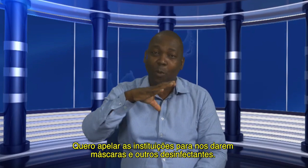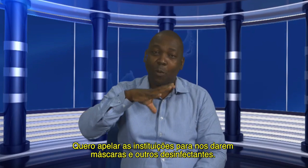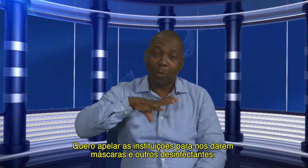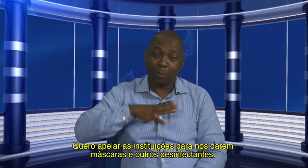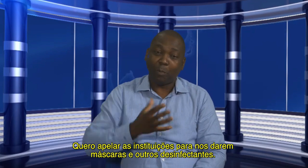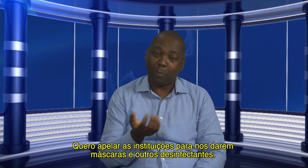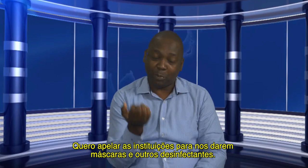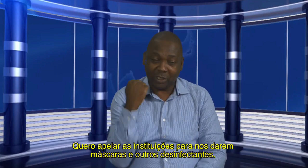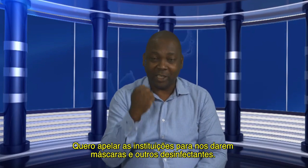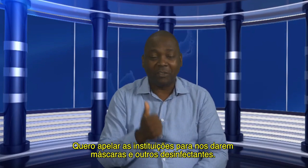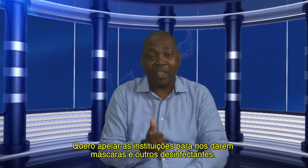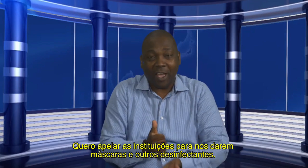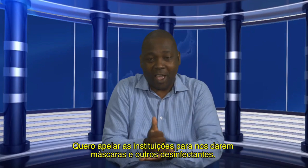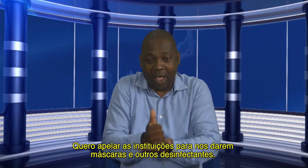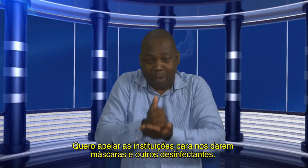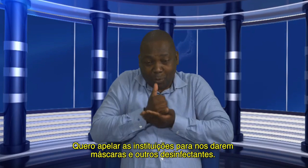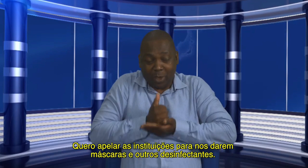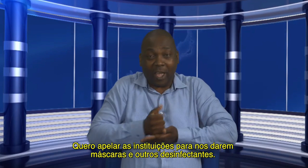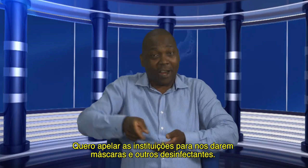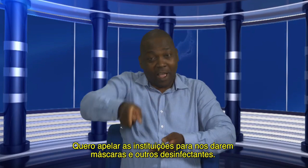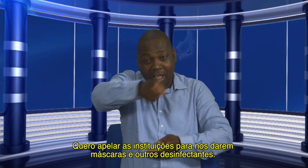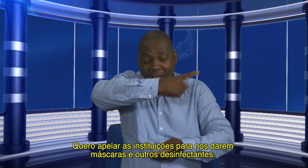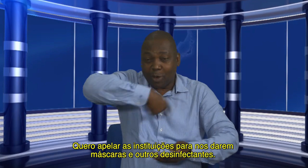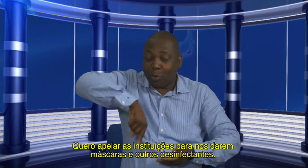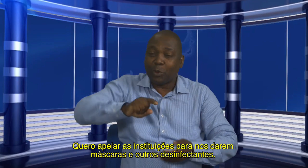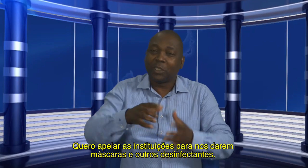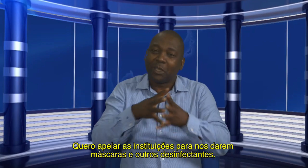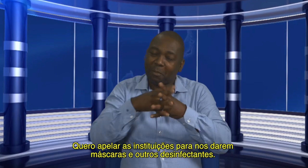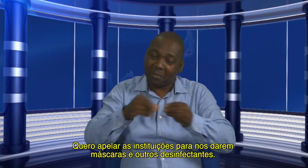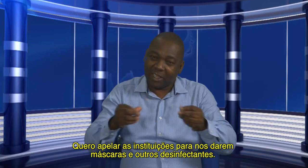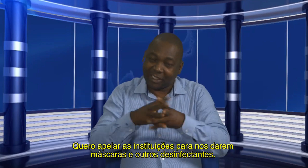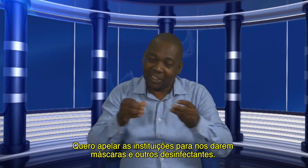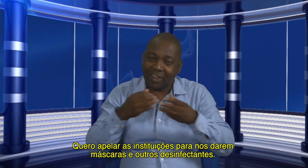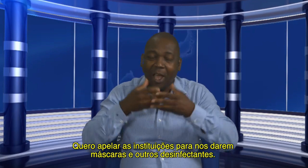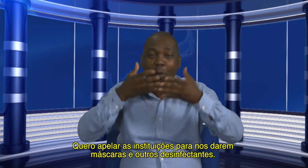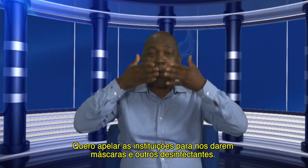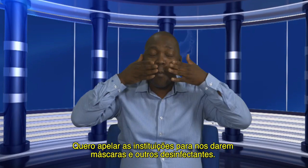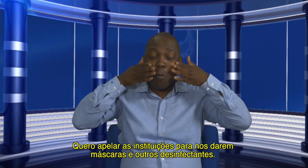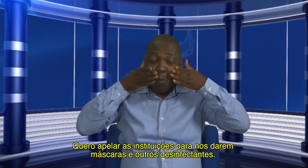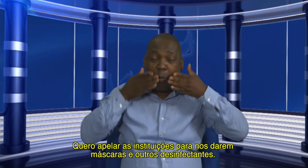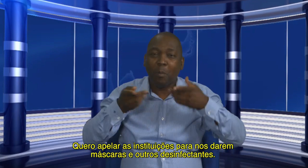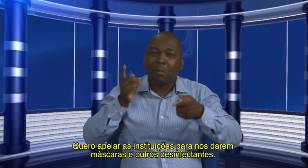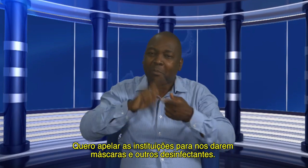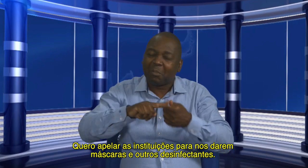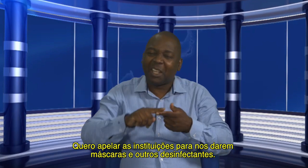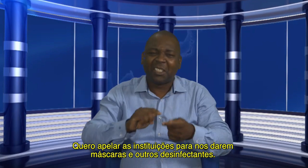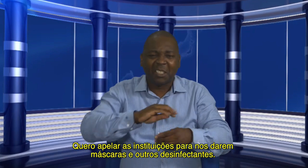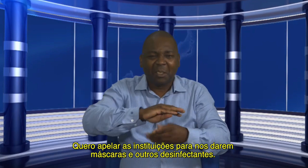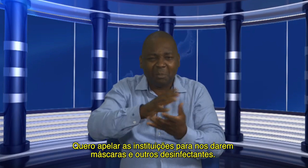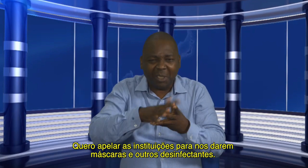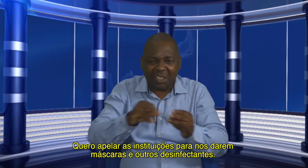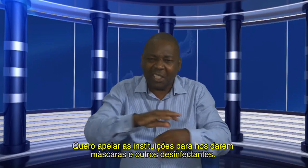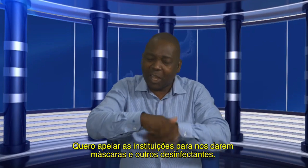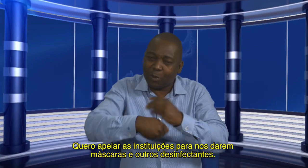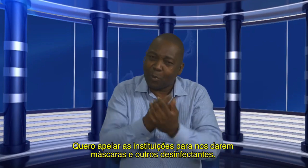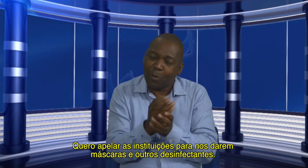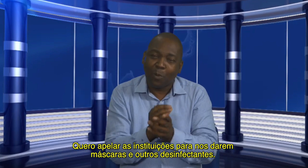instituição para poder apoiar a associação dos surdos em termos de máscara,